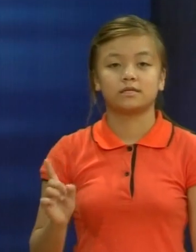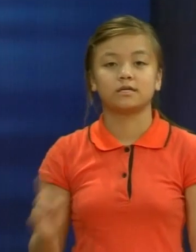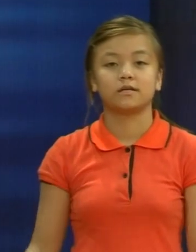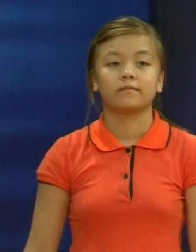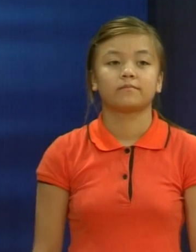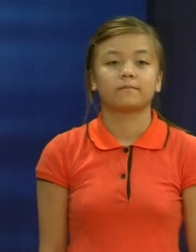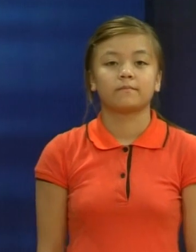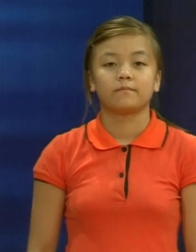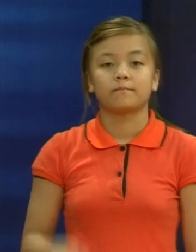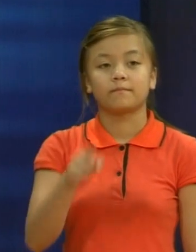Bạn thích ăn bánh nhỉ